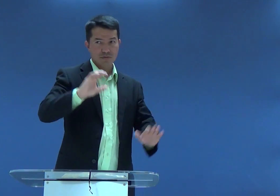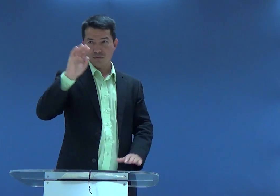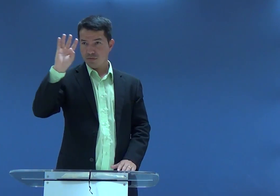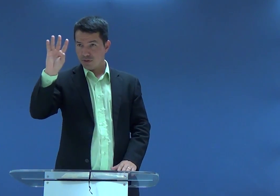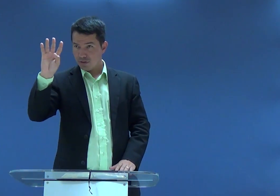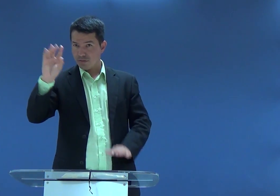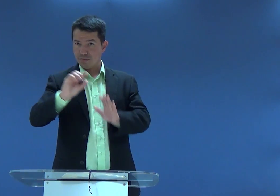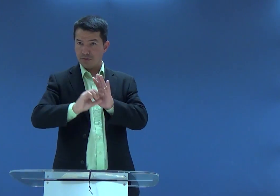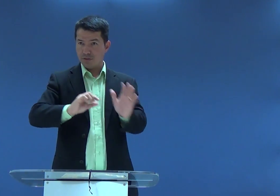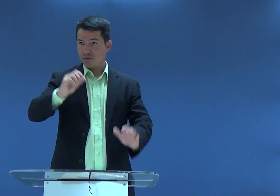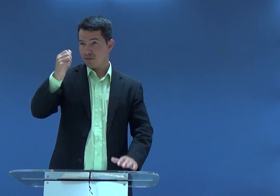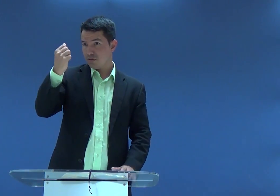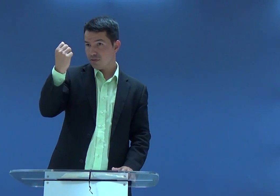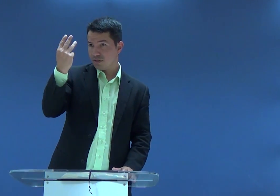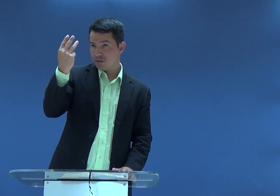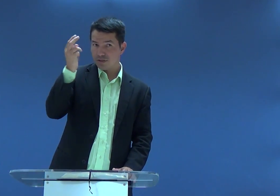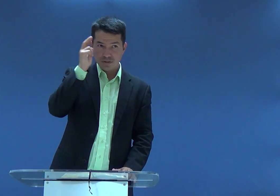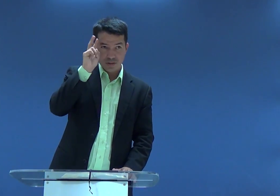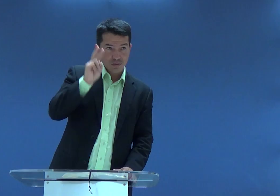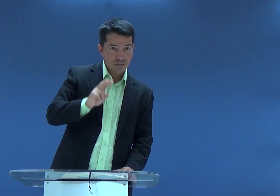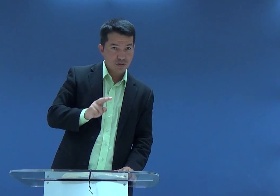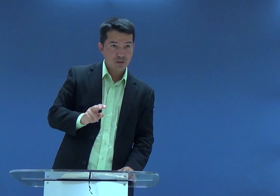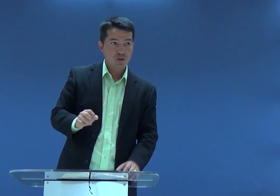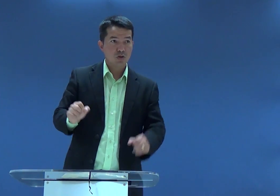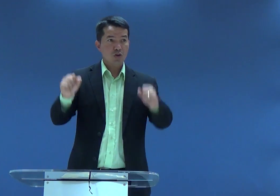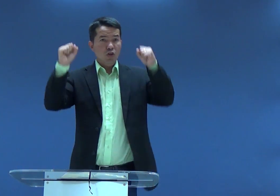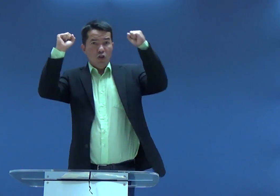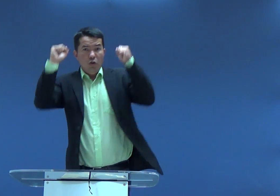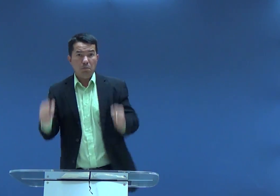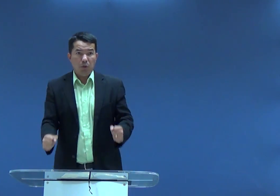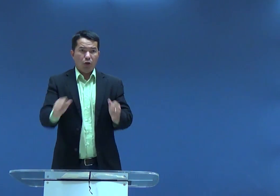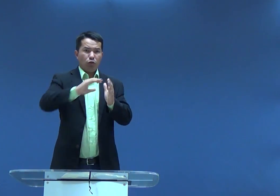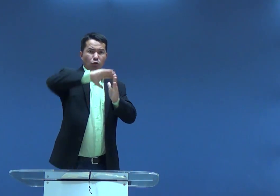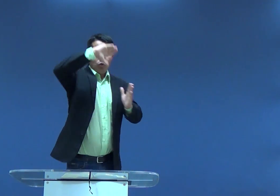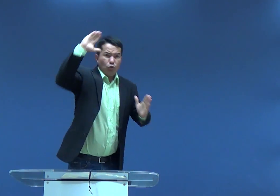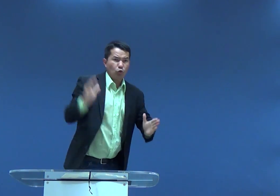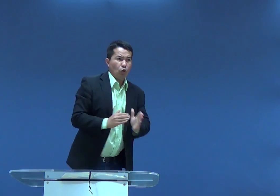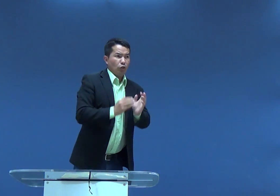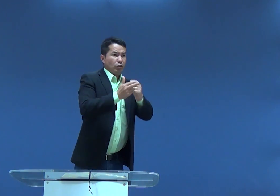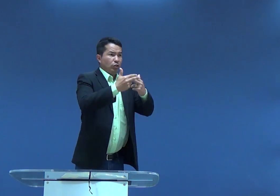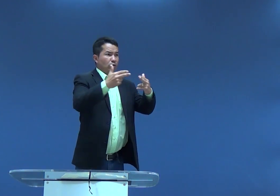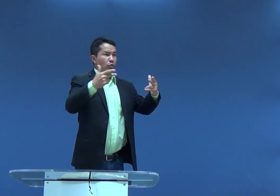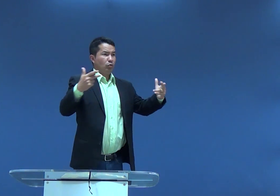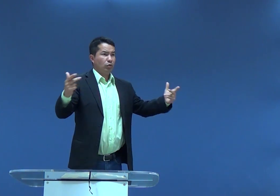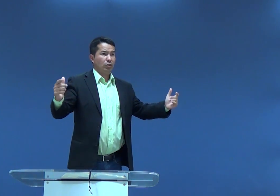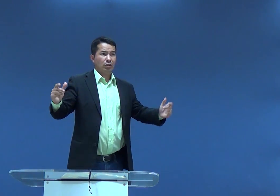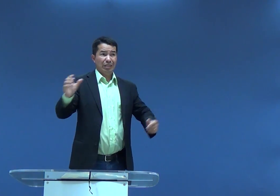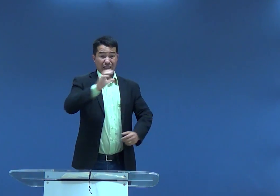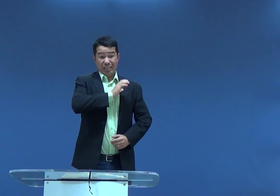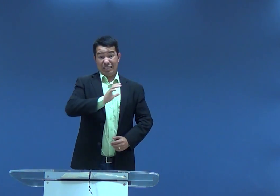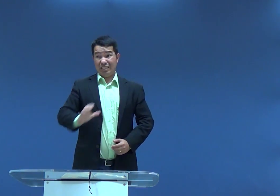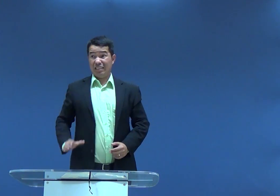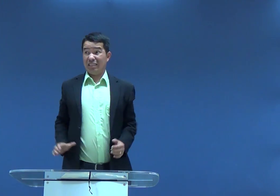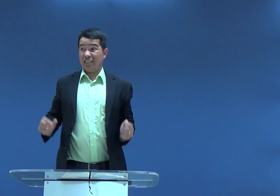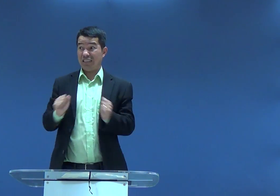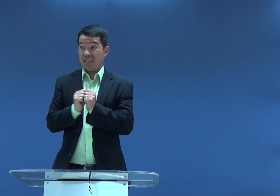em Filipenses 4, 13, conhece Filipenses? posso todas as coisas em